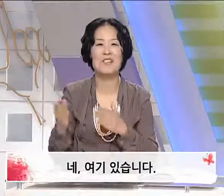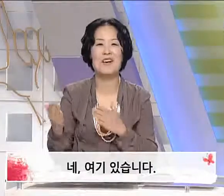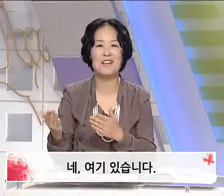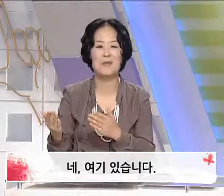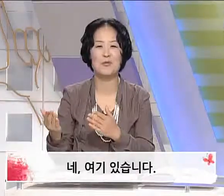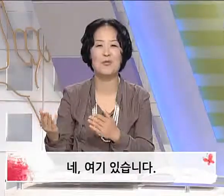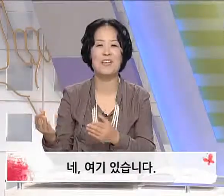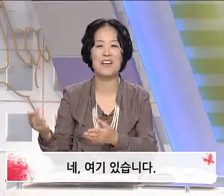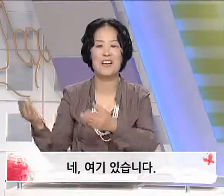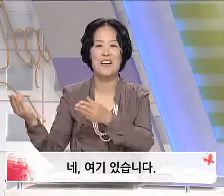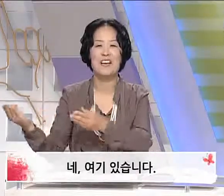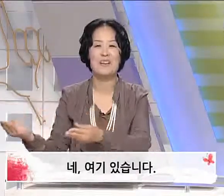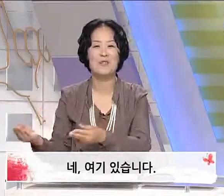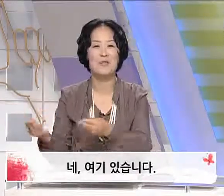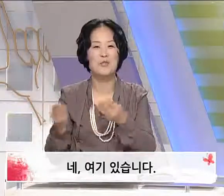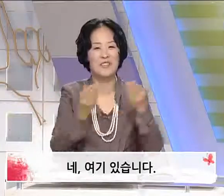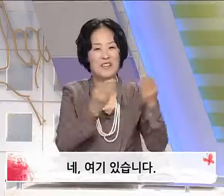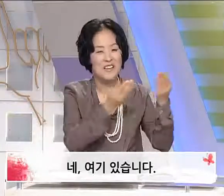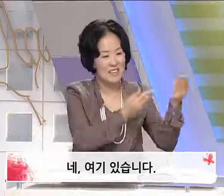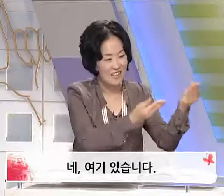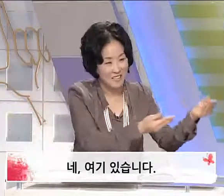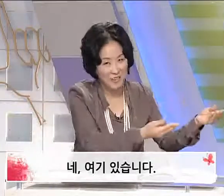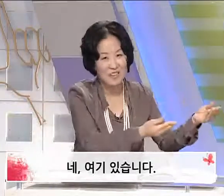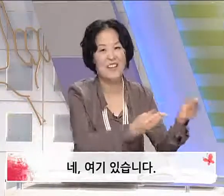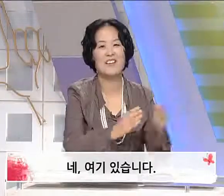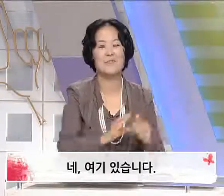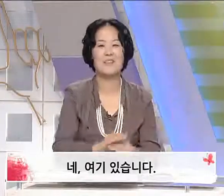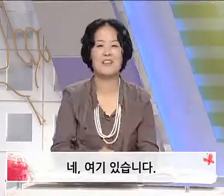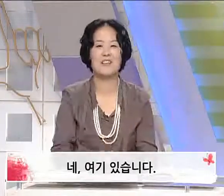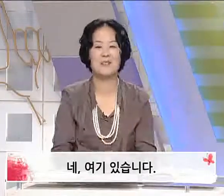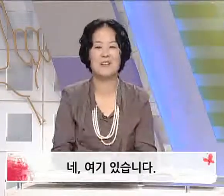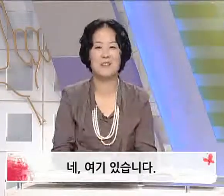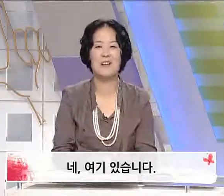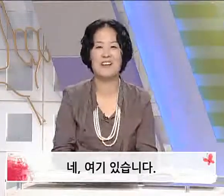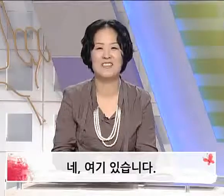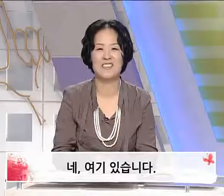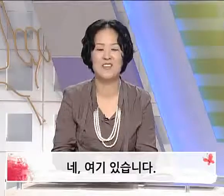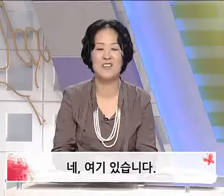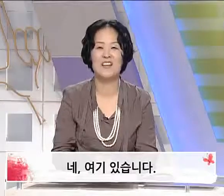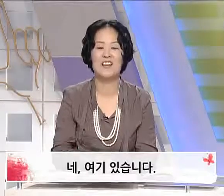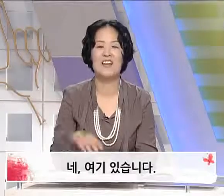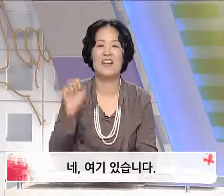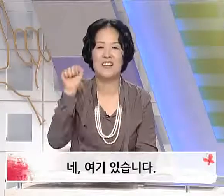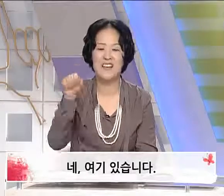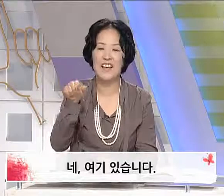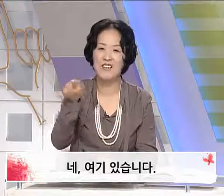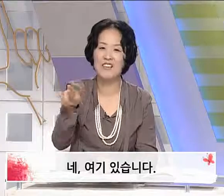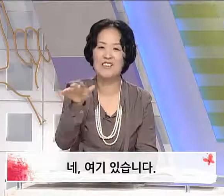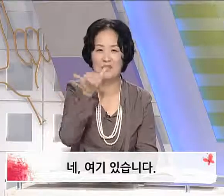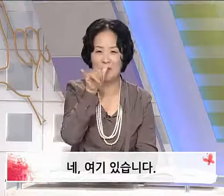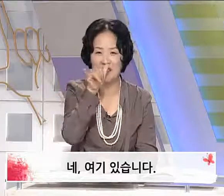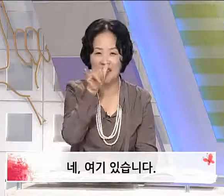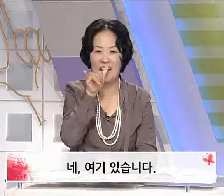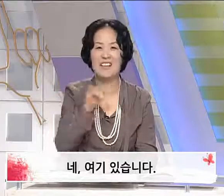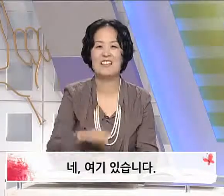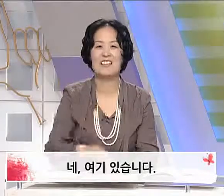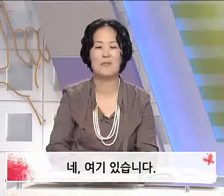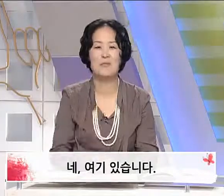상황이라면 농인에게 그 옷을 전달해드리면 그런 의미가 통하겠지요. 네. 네. 여기 있습니다. 다시 한번